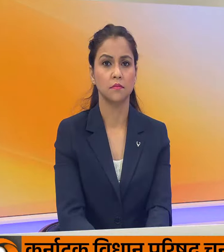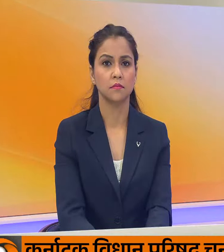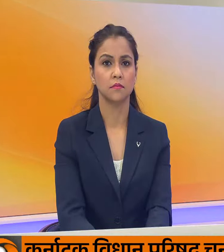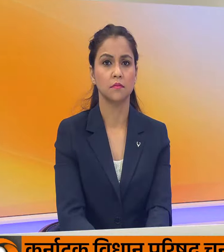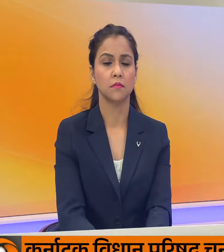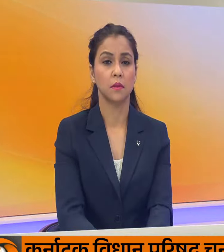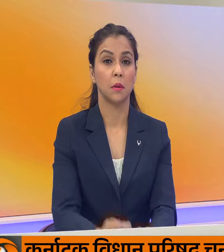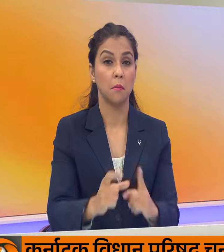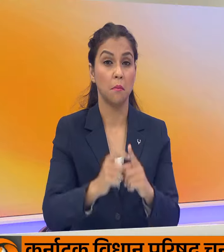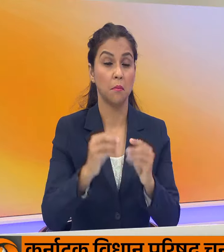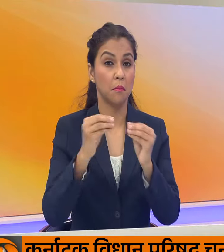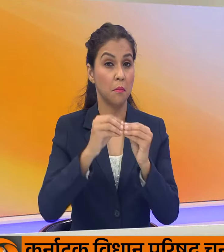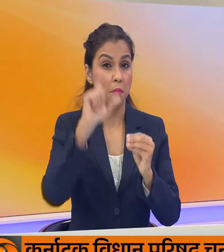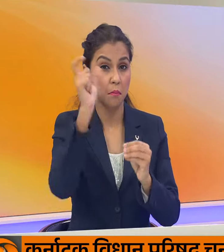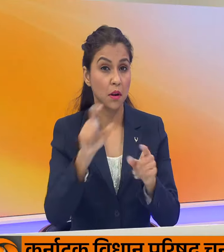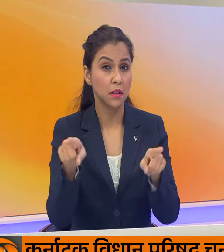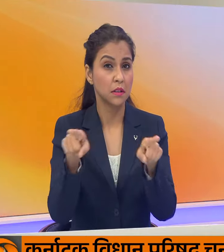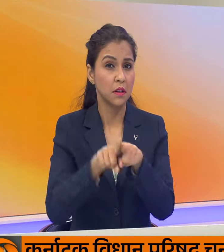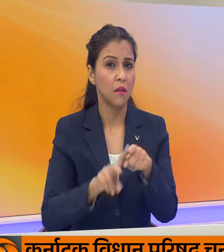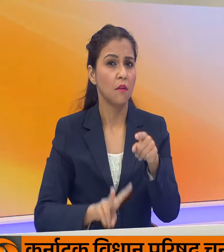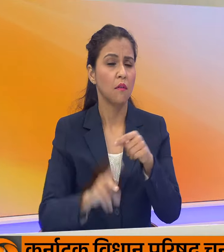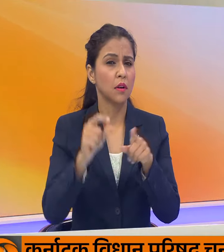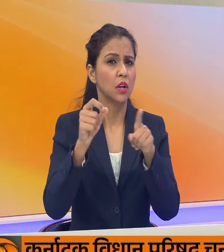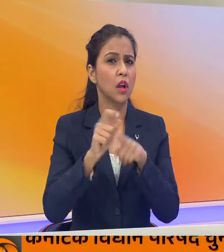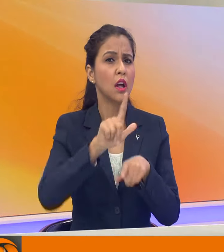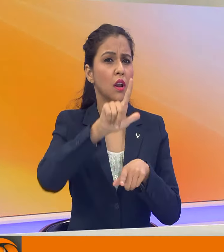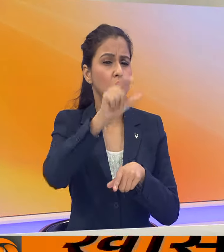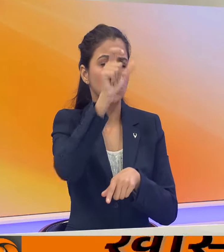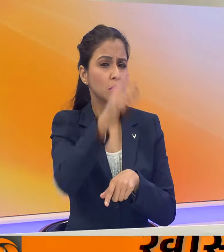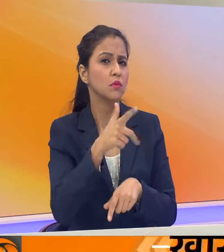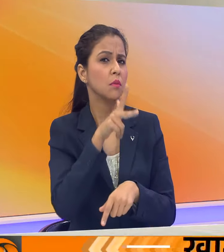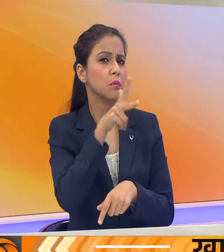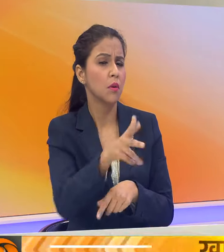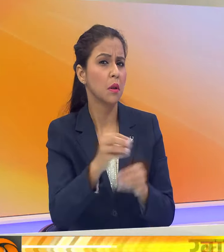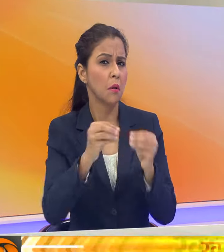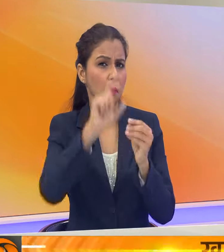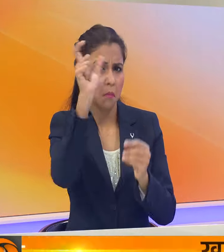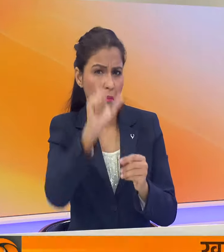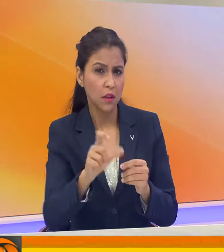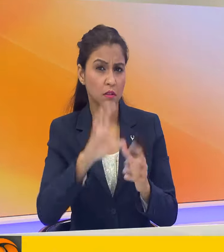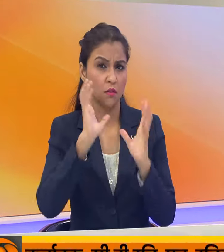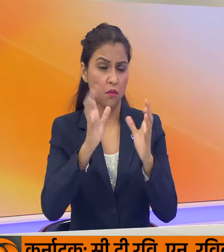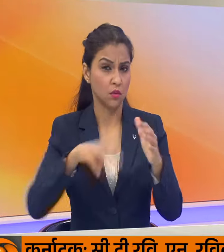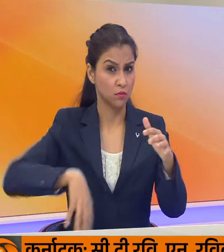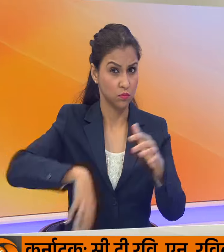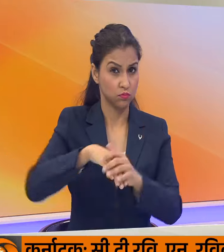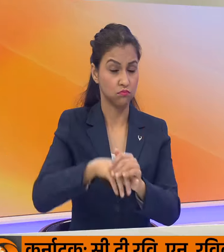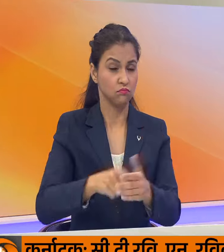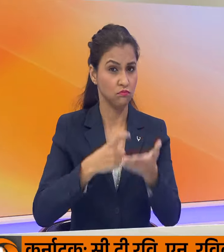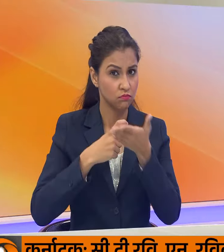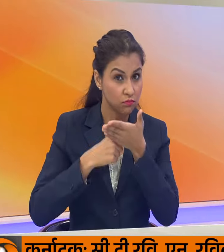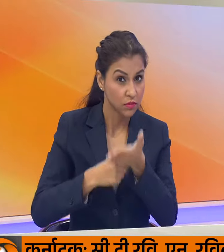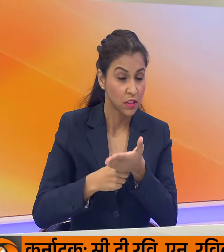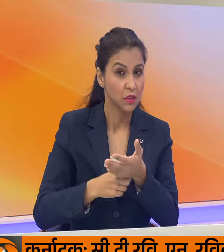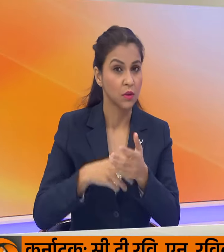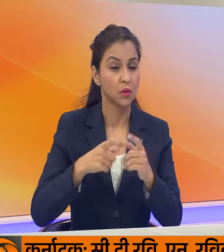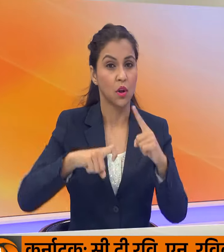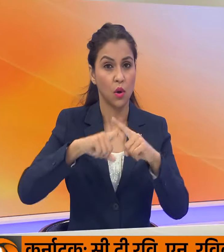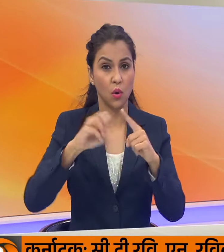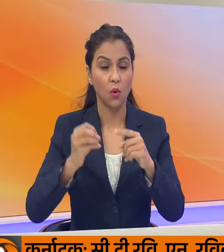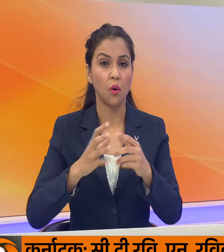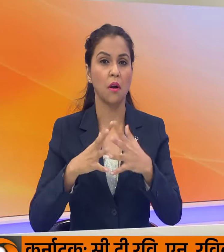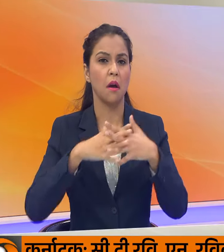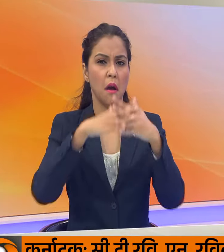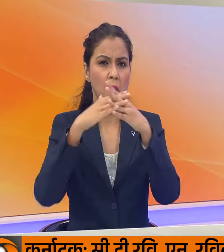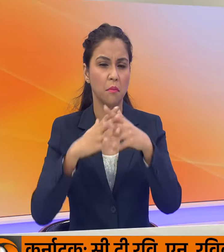ब्राजील के वेस्ट हैम उनाइटिट के मिटफिल्डर लुकास पाकेता ने कहा कि वे ब्राजील फुट्बॉल संग के आभारी हैं कि उन्हें कोपा अमेरिका के दल में